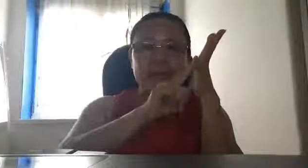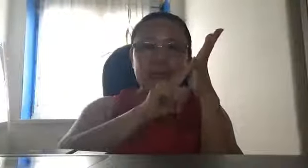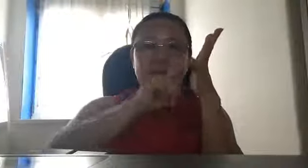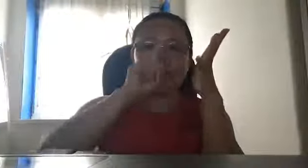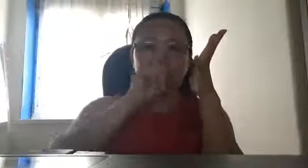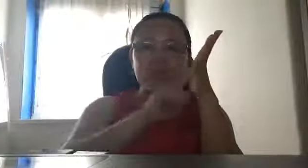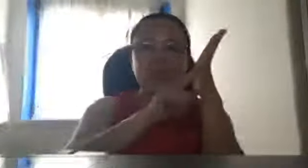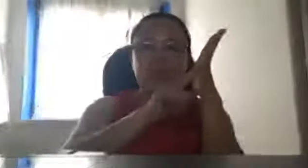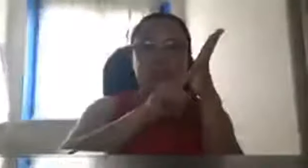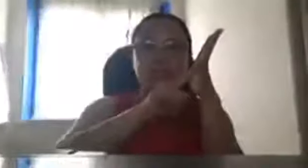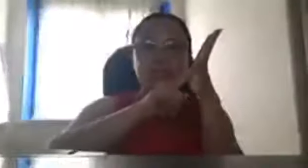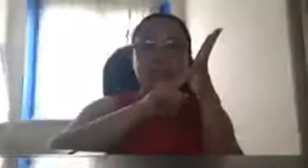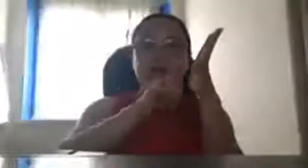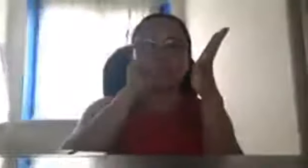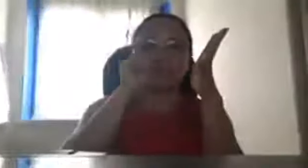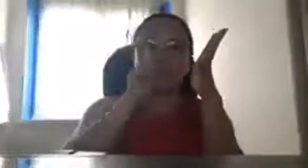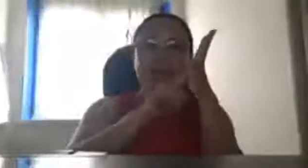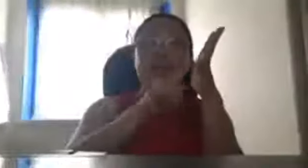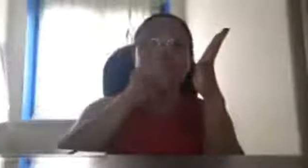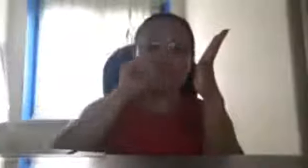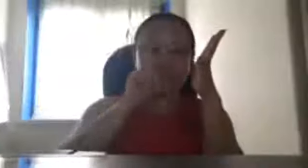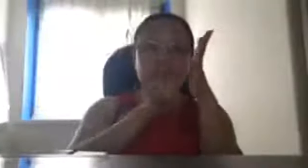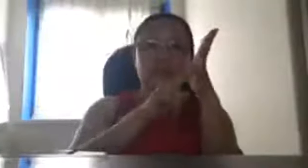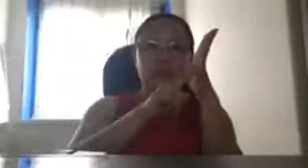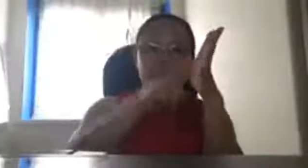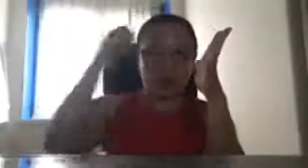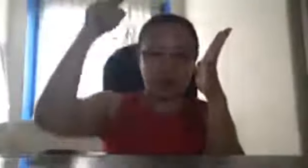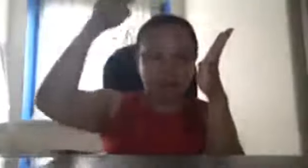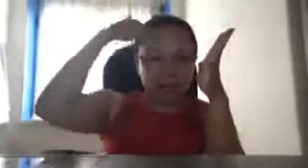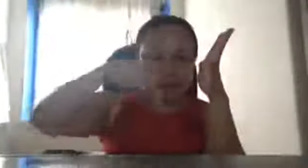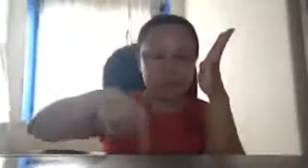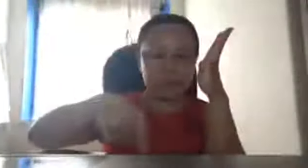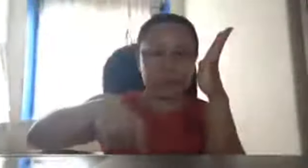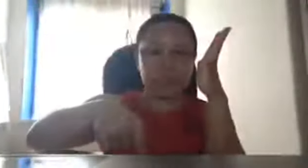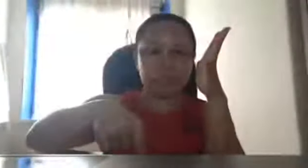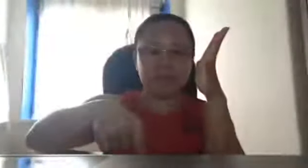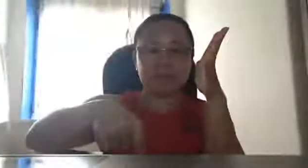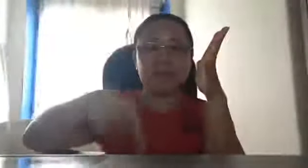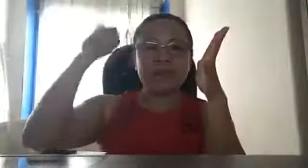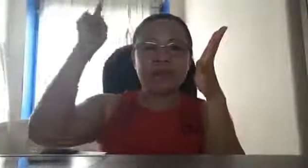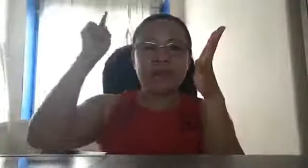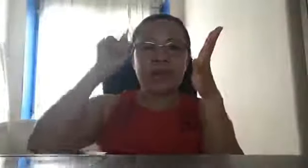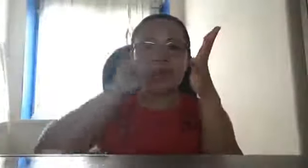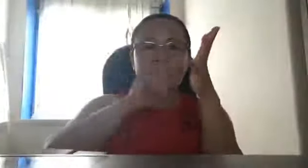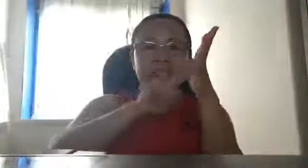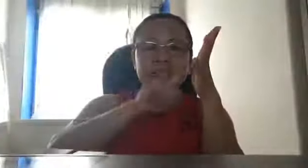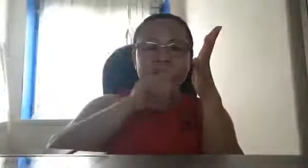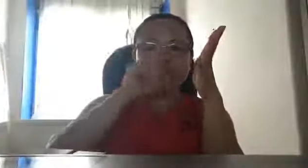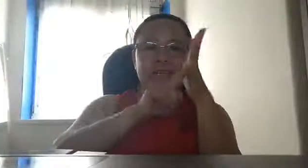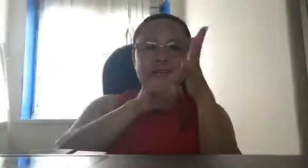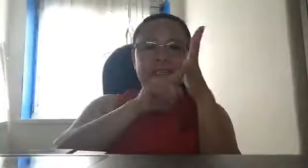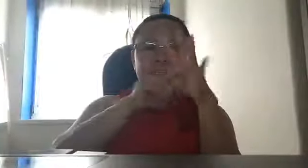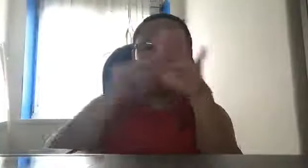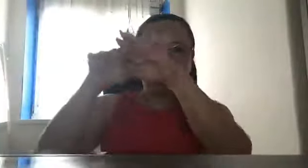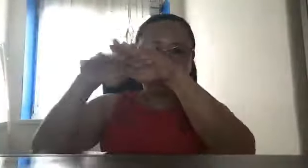magkaroon tayo ng radar detector underwater and then radar detector